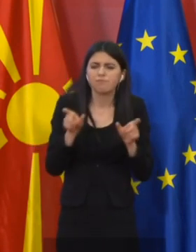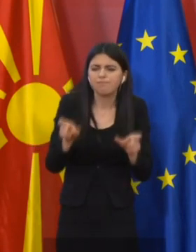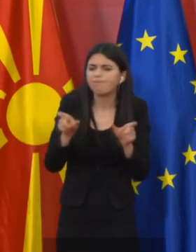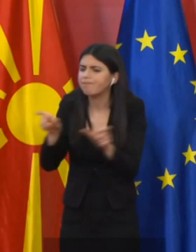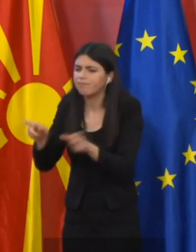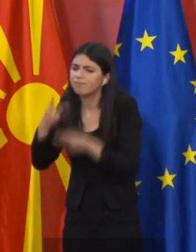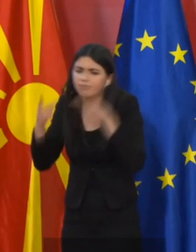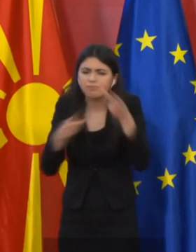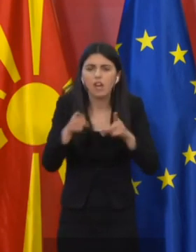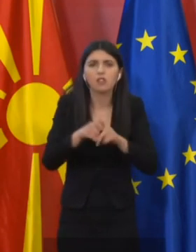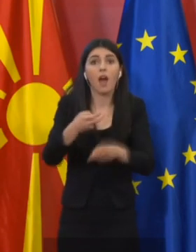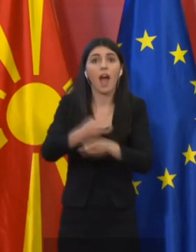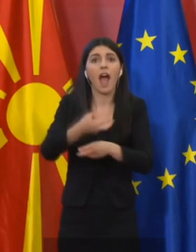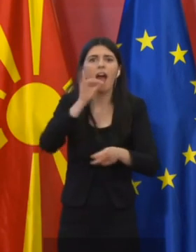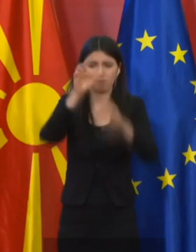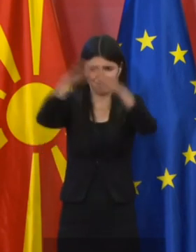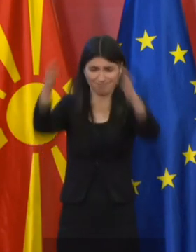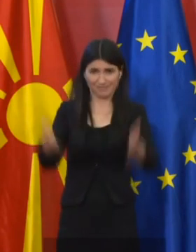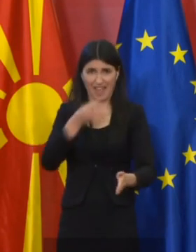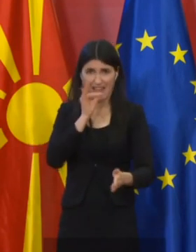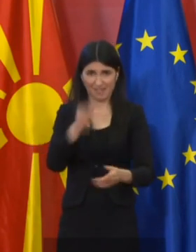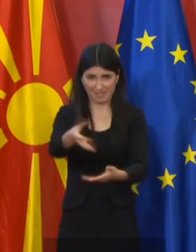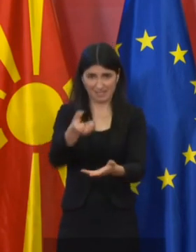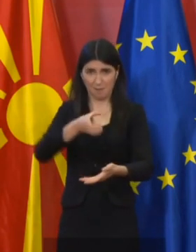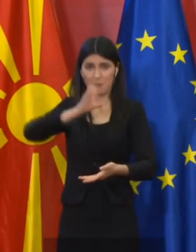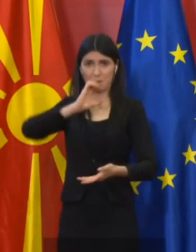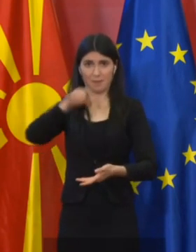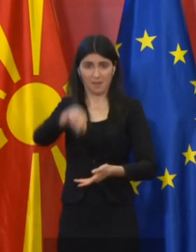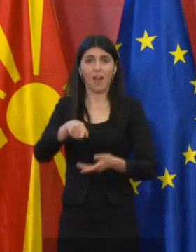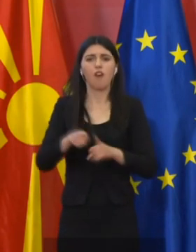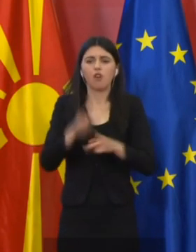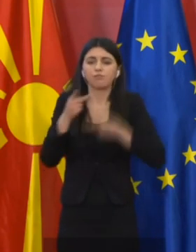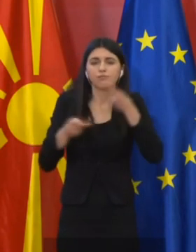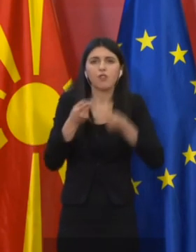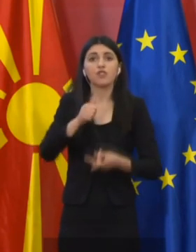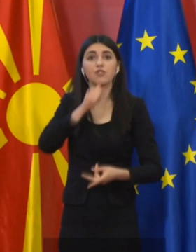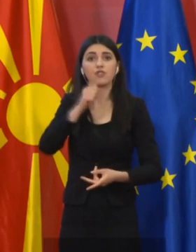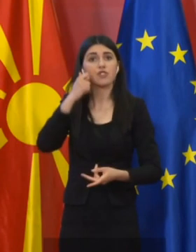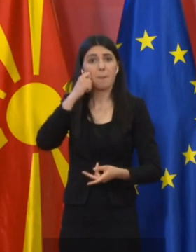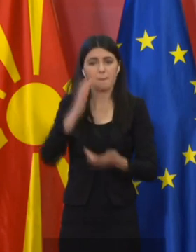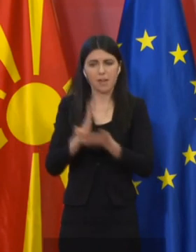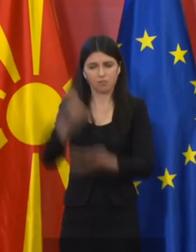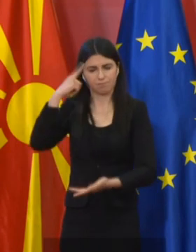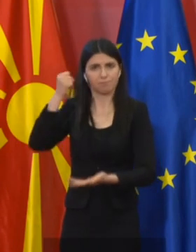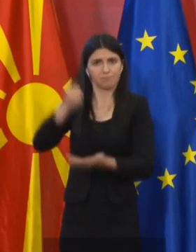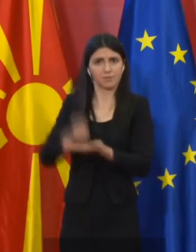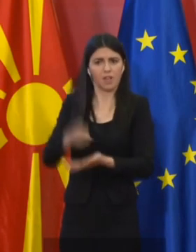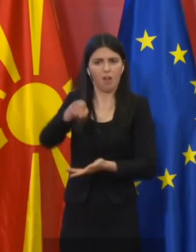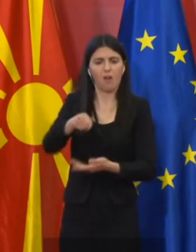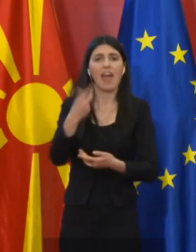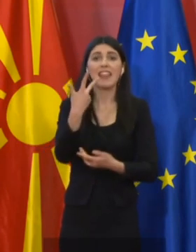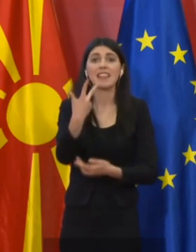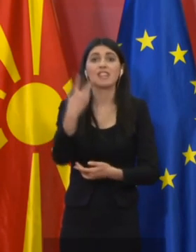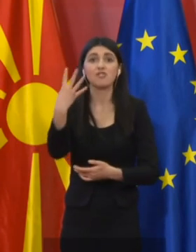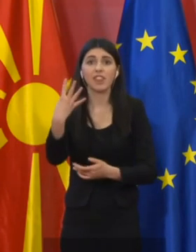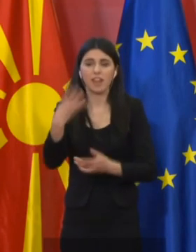контролираше и кафематите. Од инспекцијската контрола, направена во Штип, констатирано е дека 34